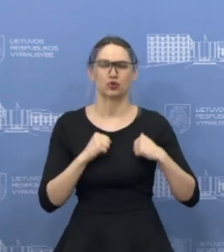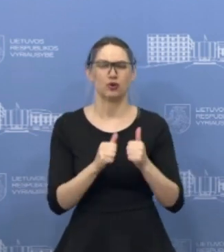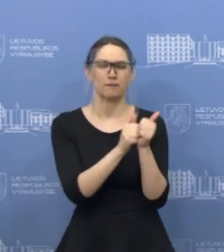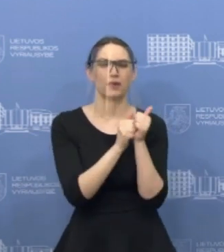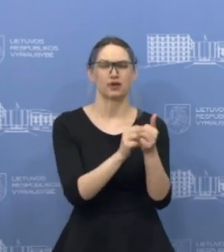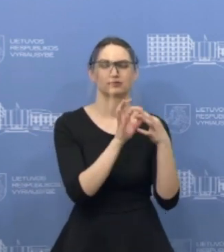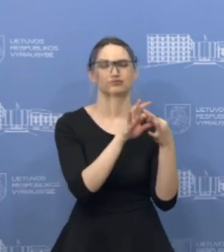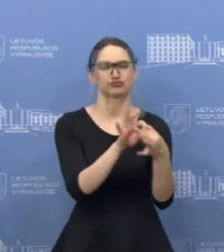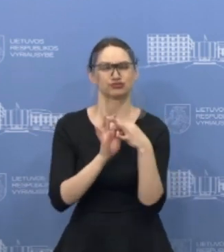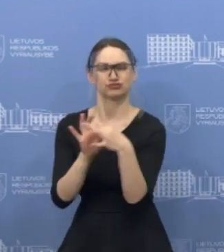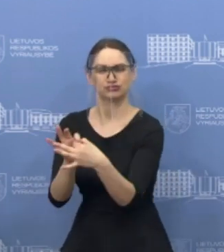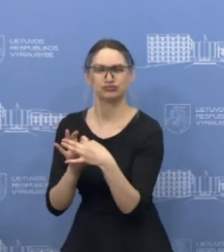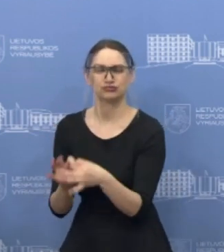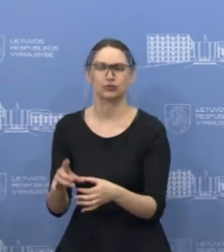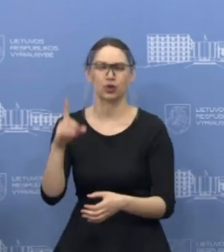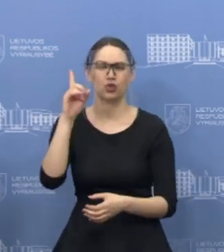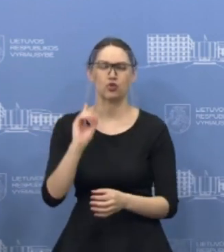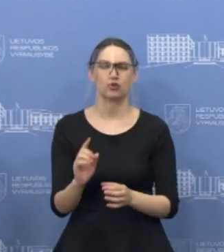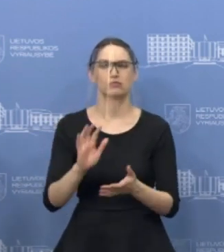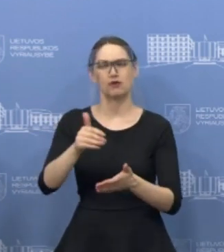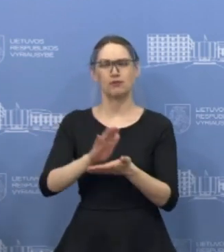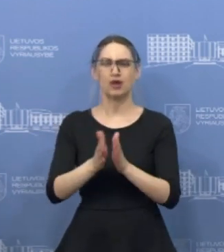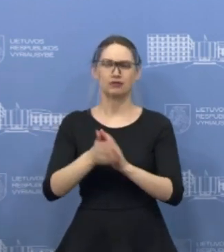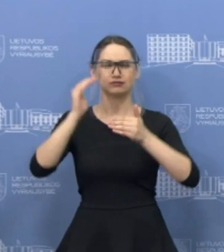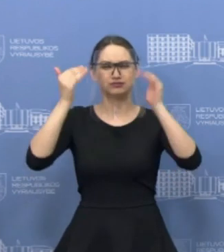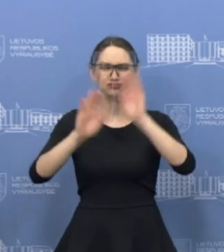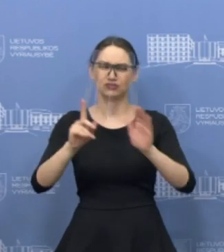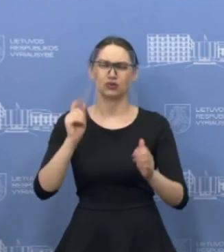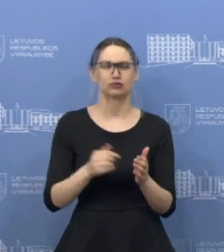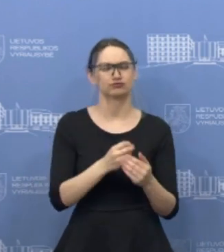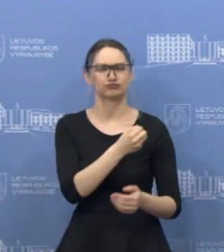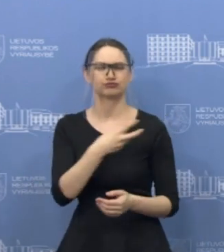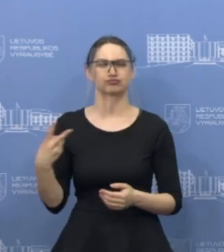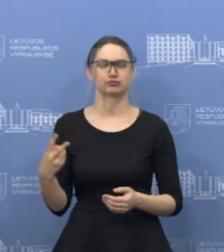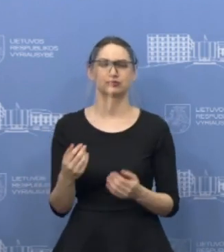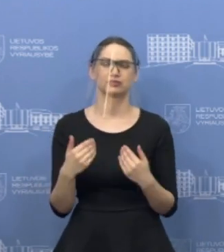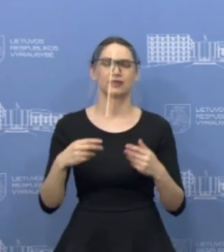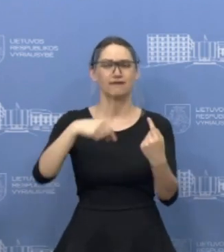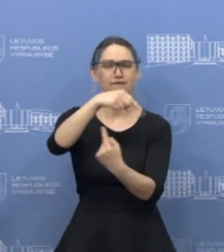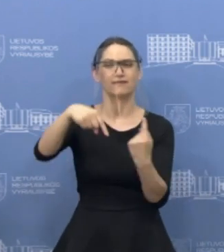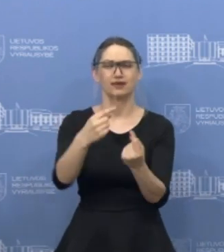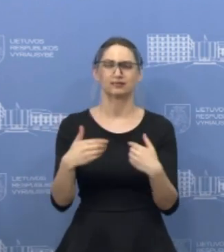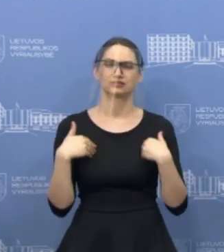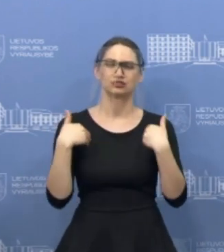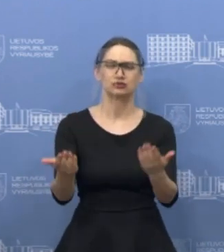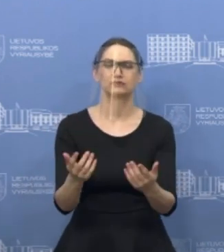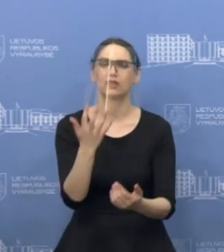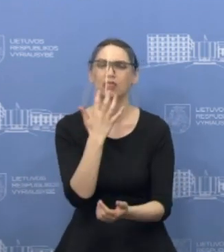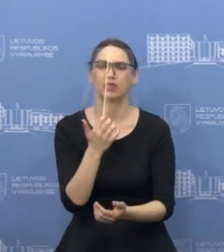norime gerai pasiruošti ir kviečiu verslininkus domėtis